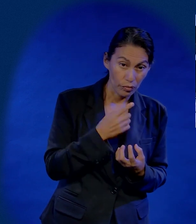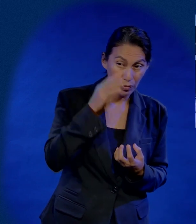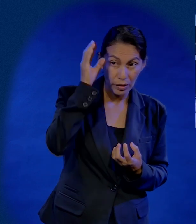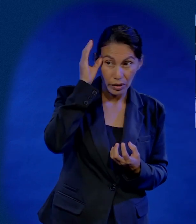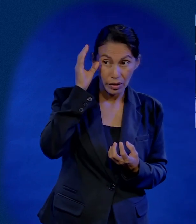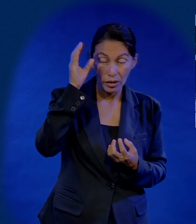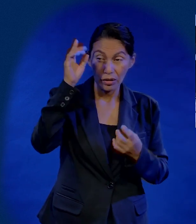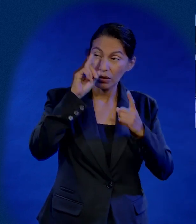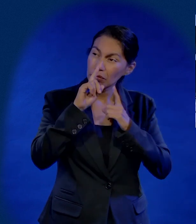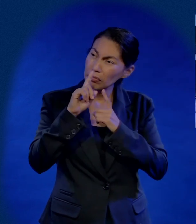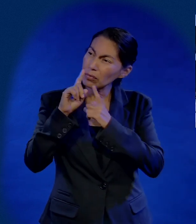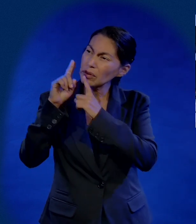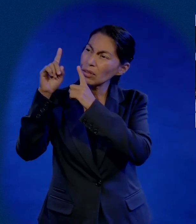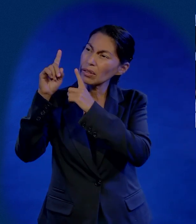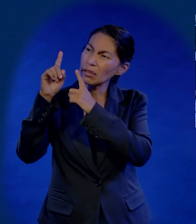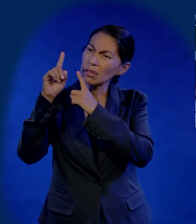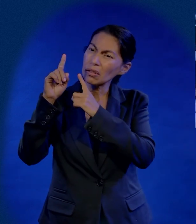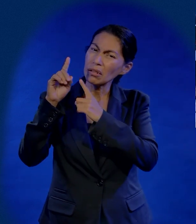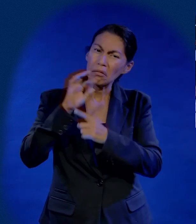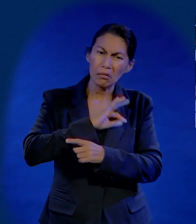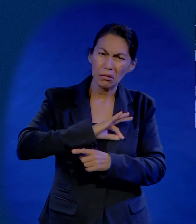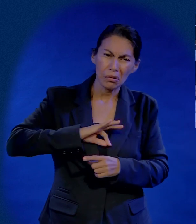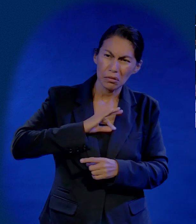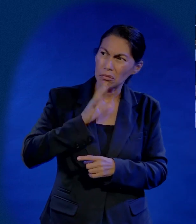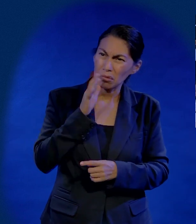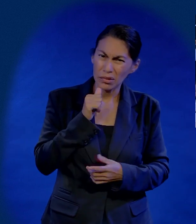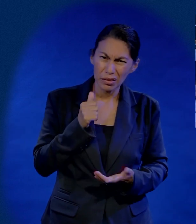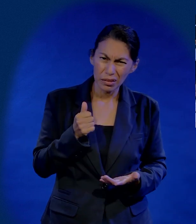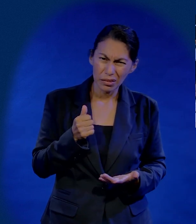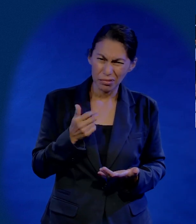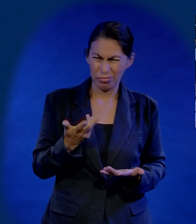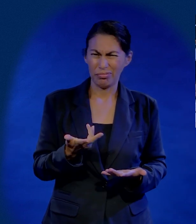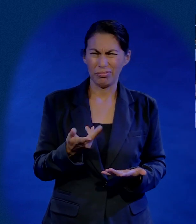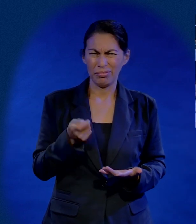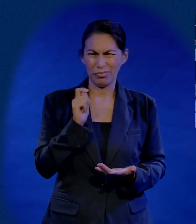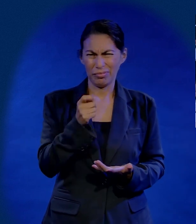posible seguir a Cristo, llevar una vida religiosa y no ser feliz?